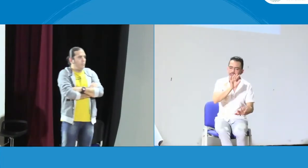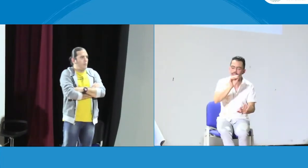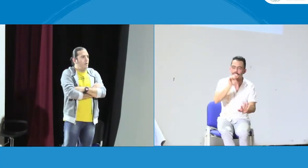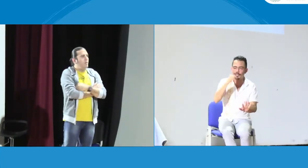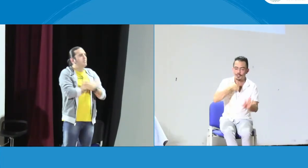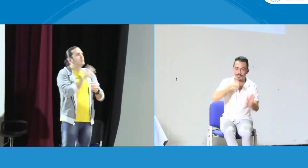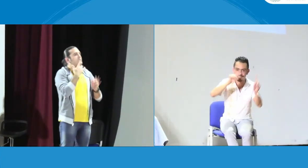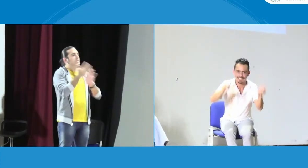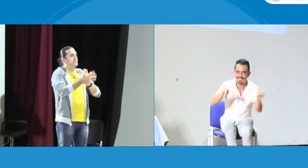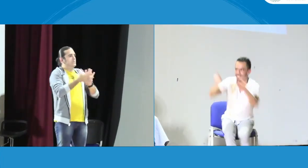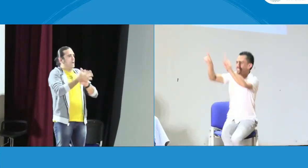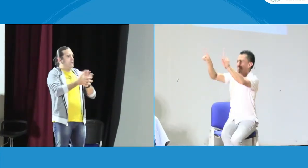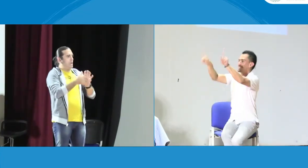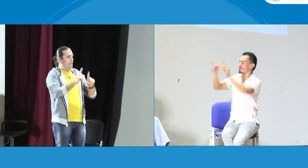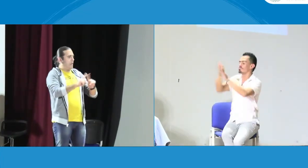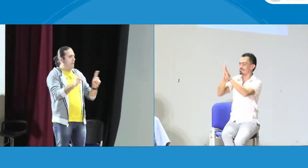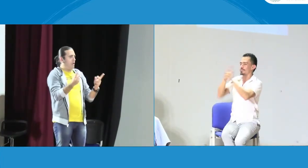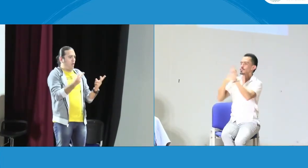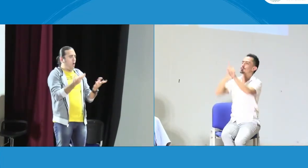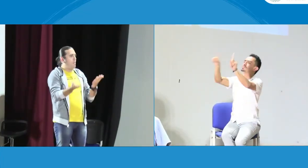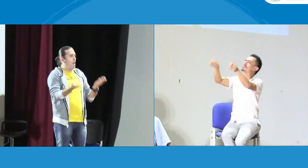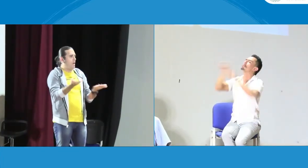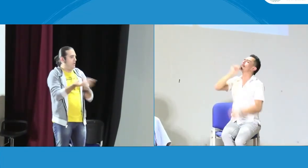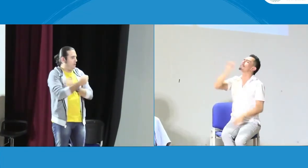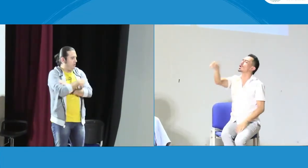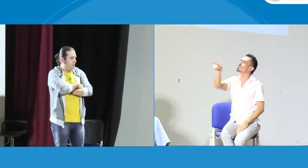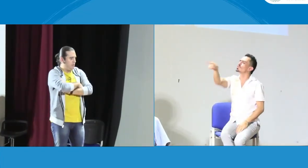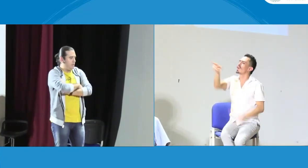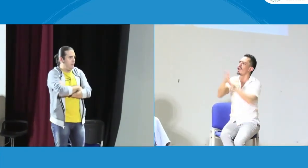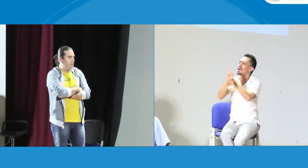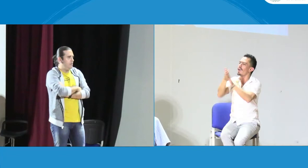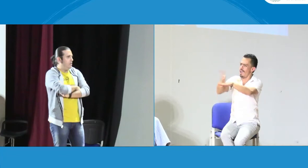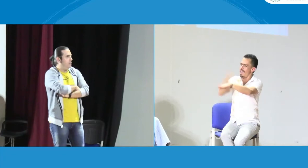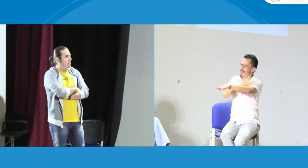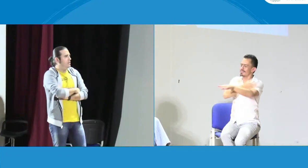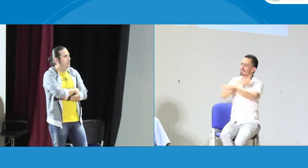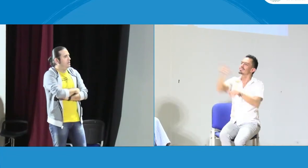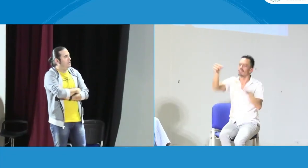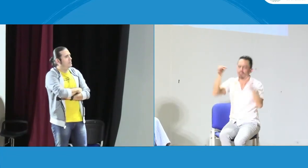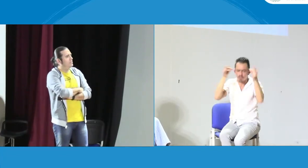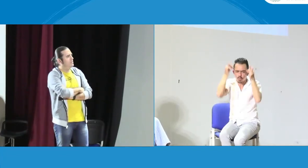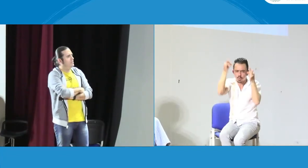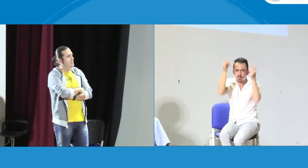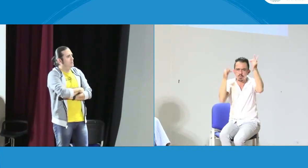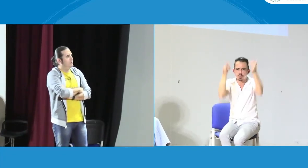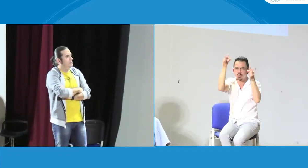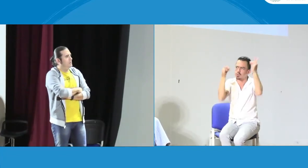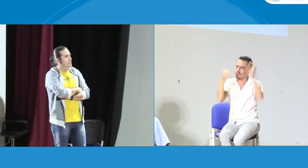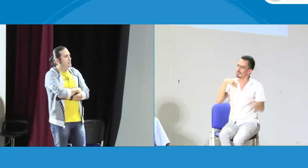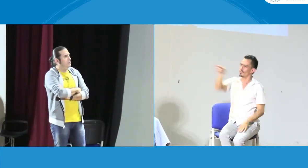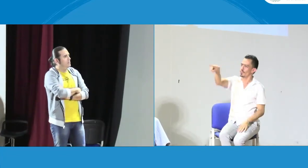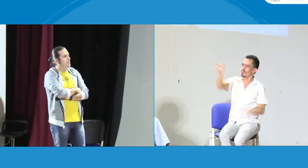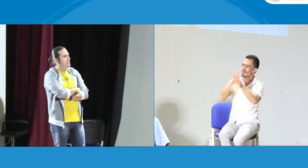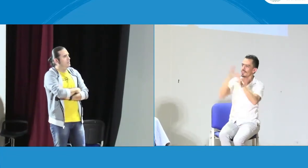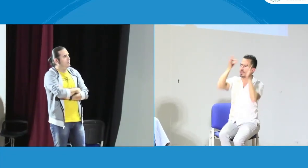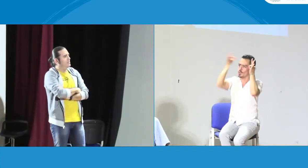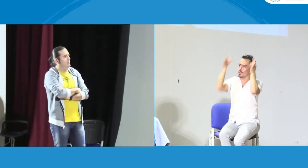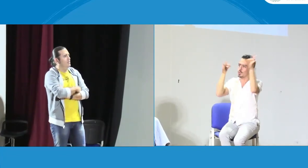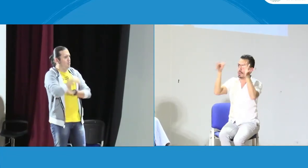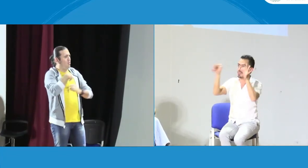Además, sobre la afectación a los niños sordos y que haya una confusión, yo quisiera también hacerte una pregunta. ¿Tú usaste esta